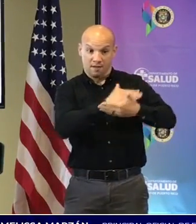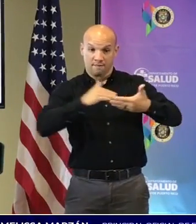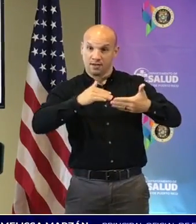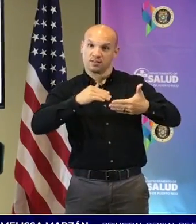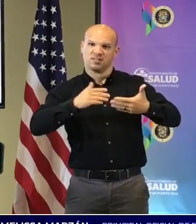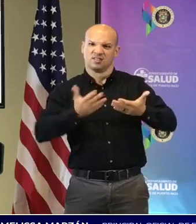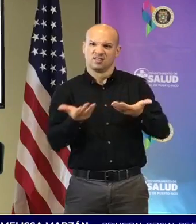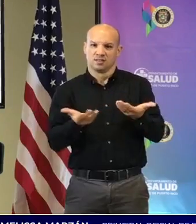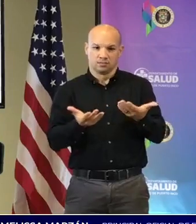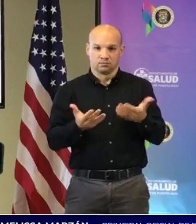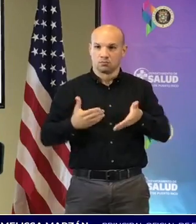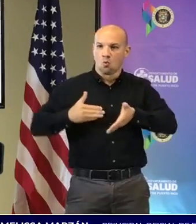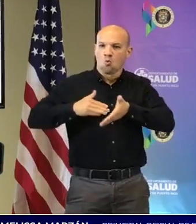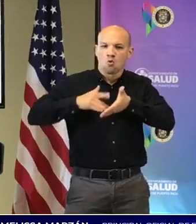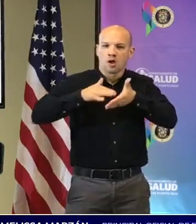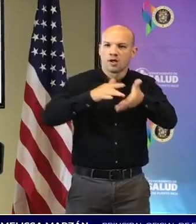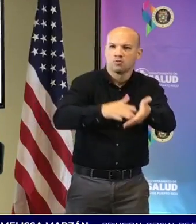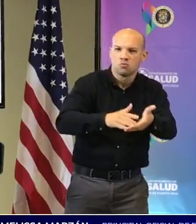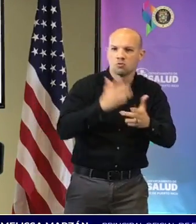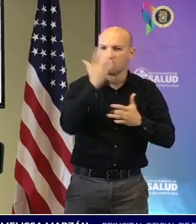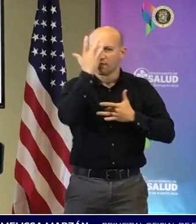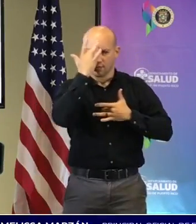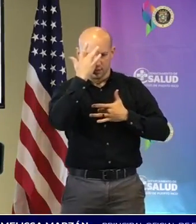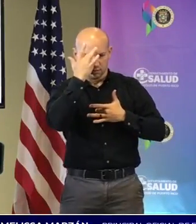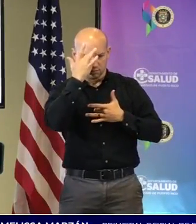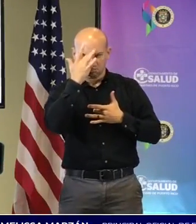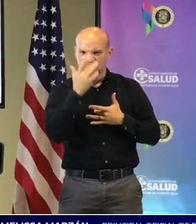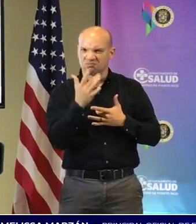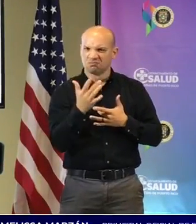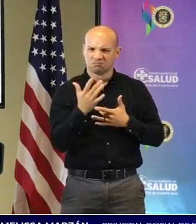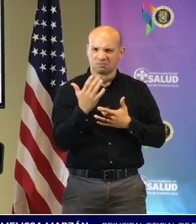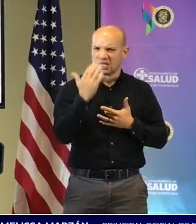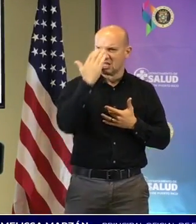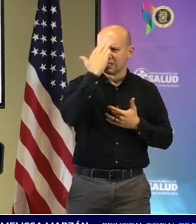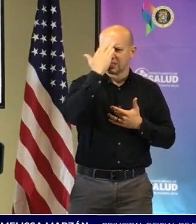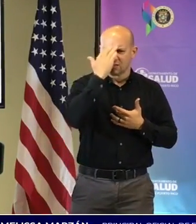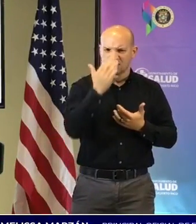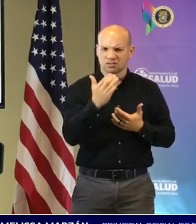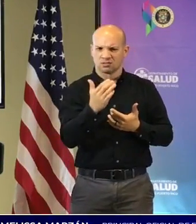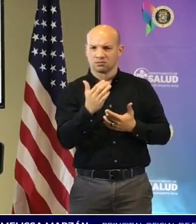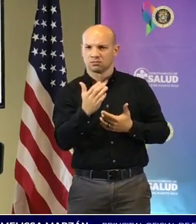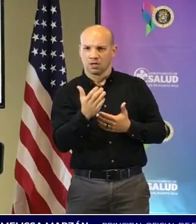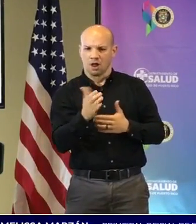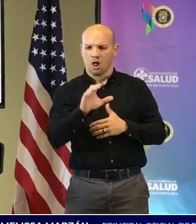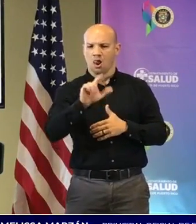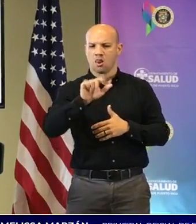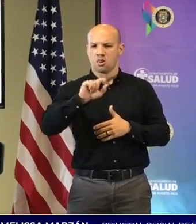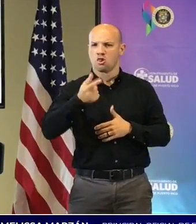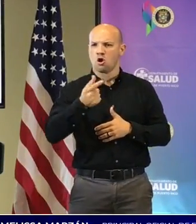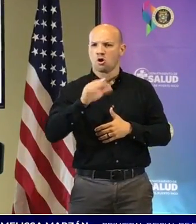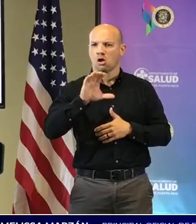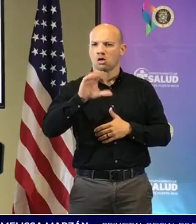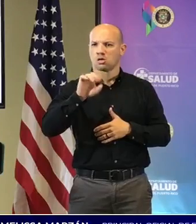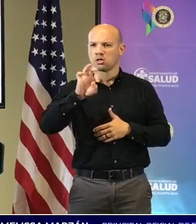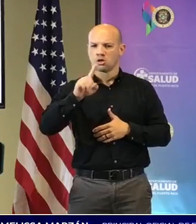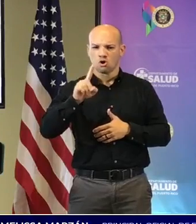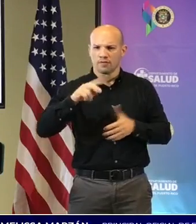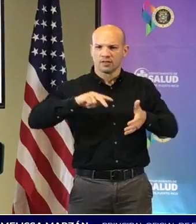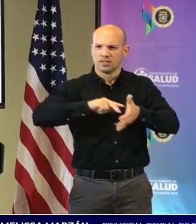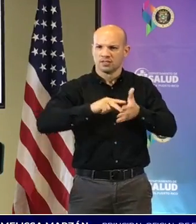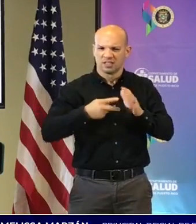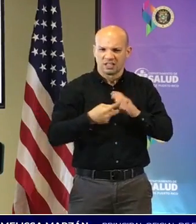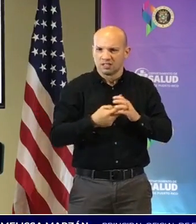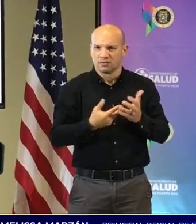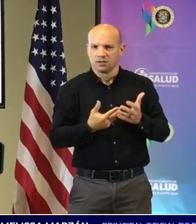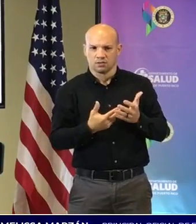epidemiológico para estimar en Puerto Rico la prevalencia de la COVID. Así que, vamos a poder tener esos datos para